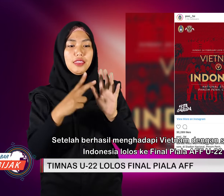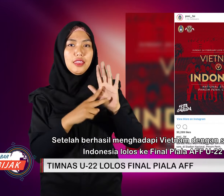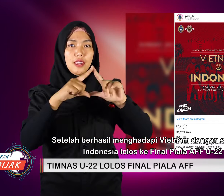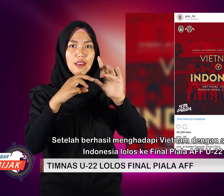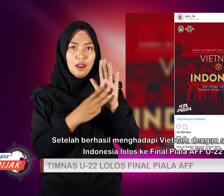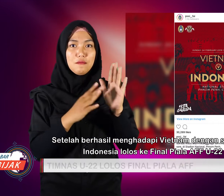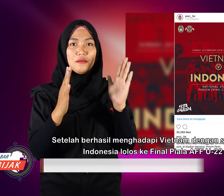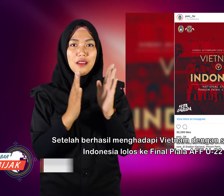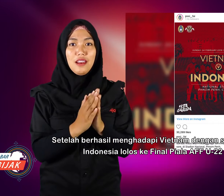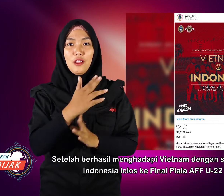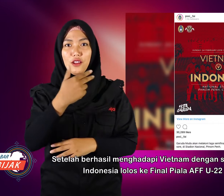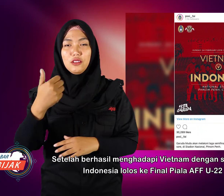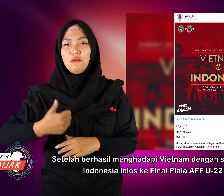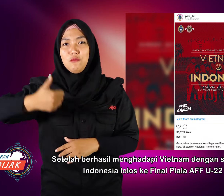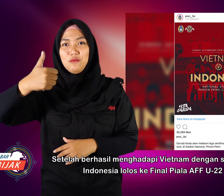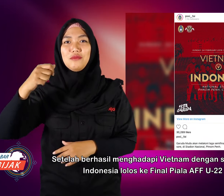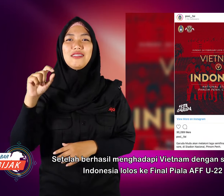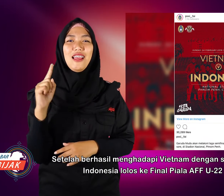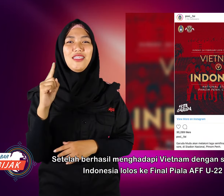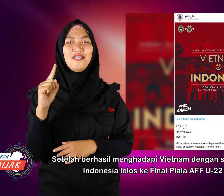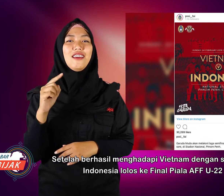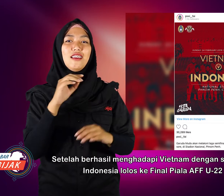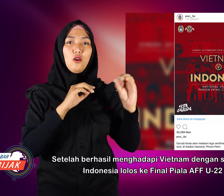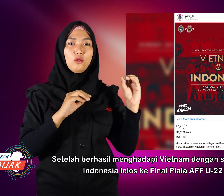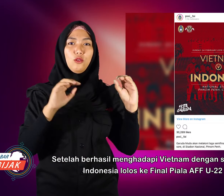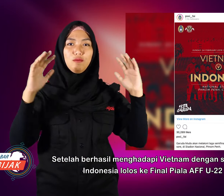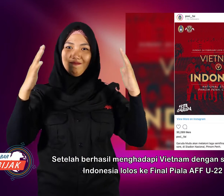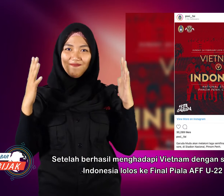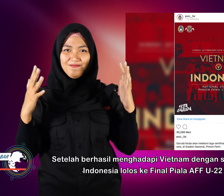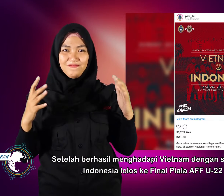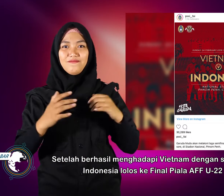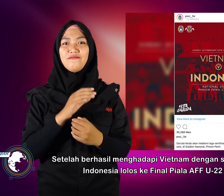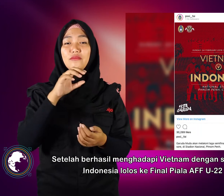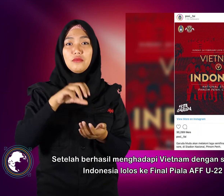Indonesia kini lolos ke final piala AFF U22.